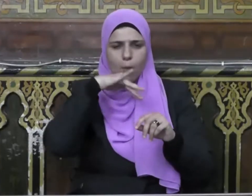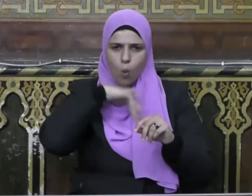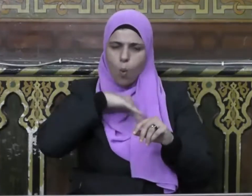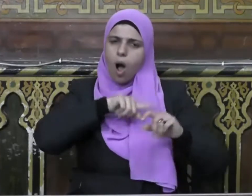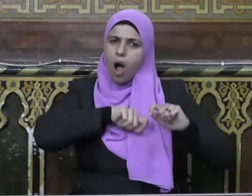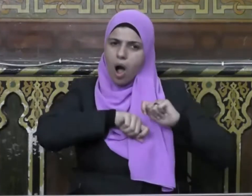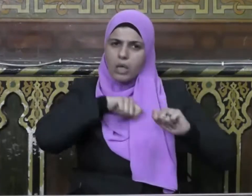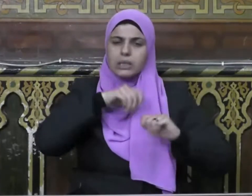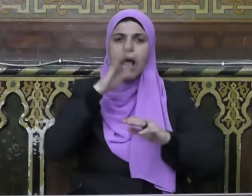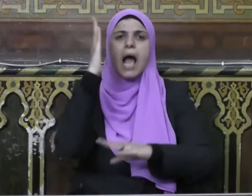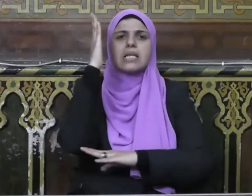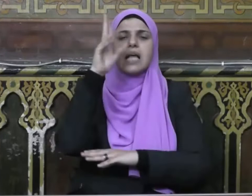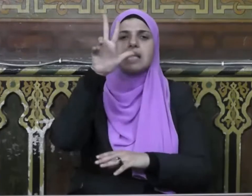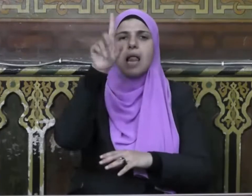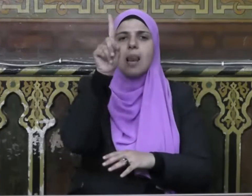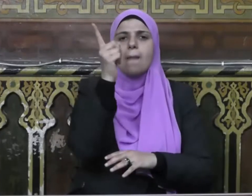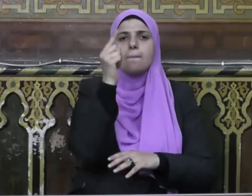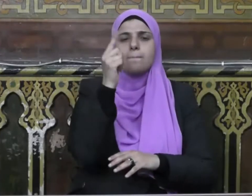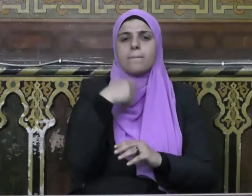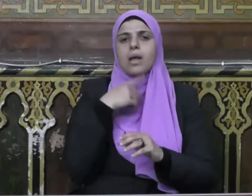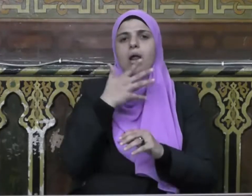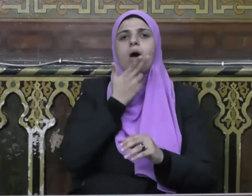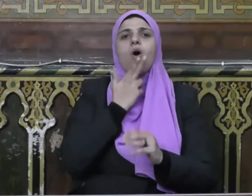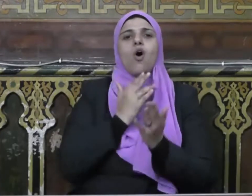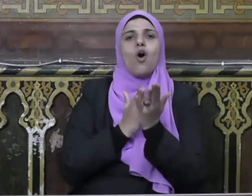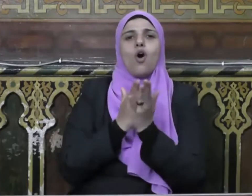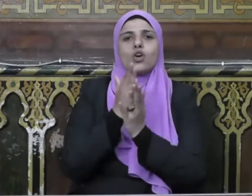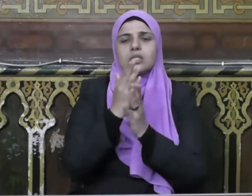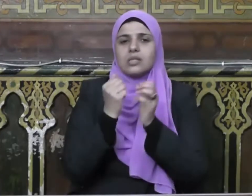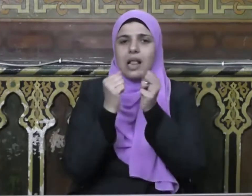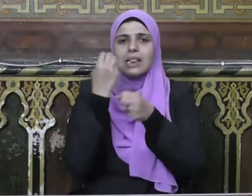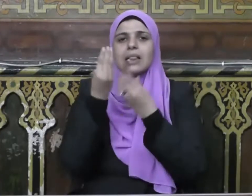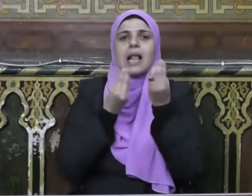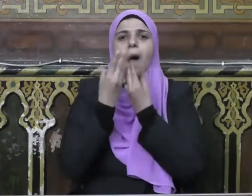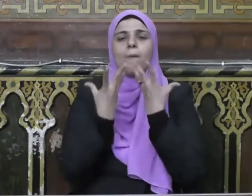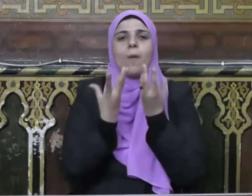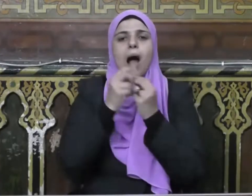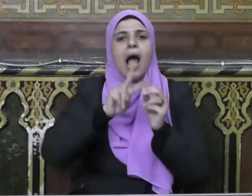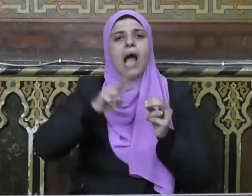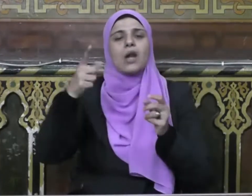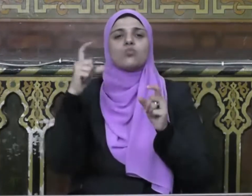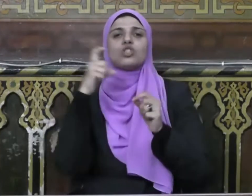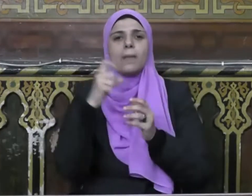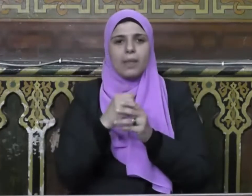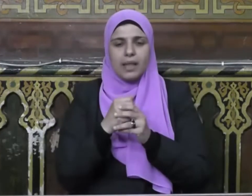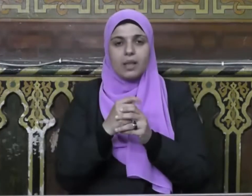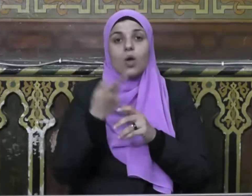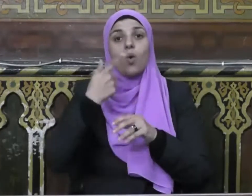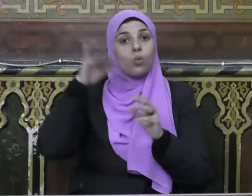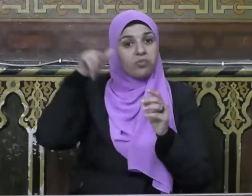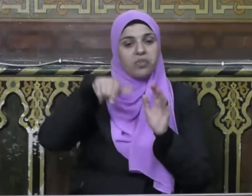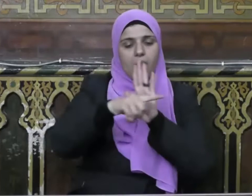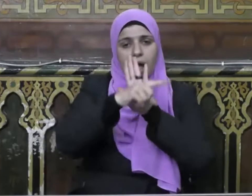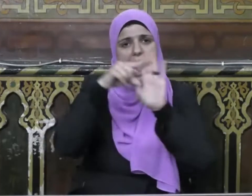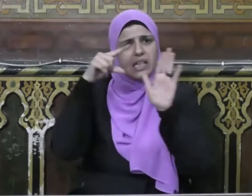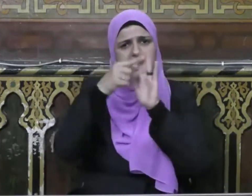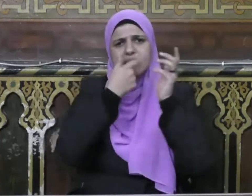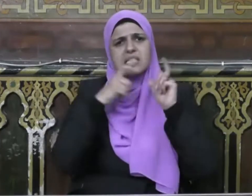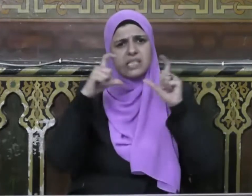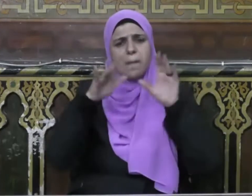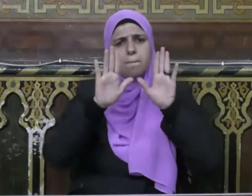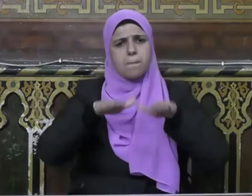أتباعه أساس البر وحسن الجوار مع غير المسلمين وجاءت